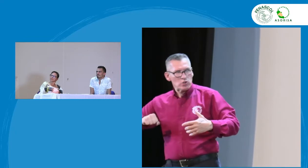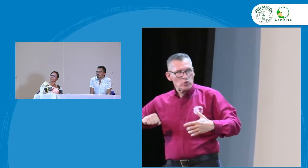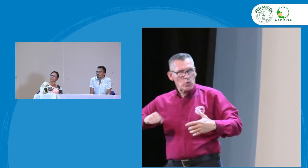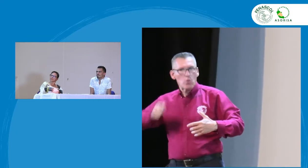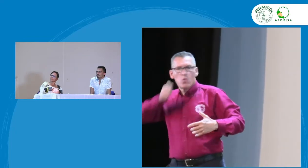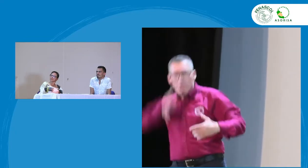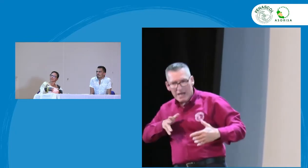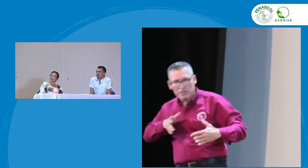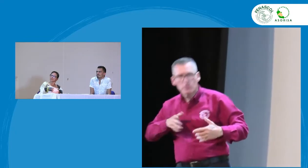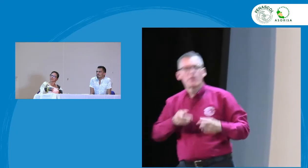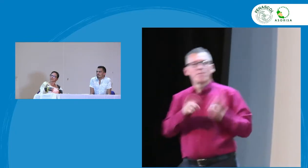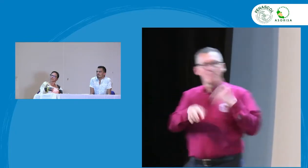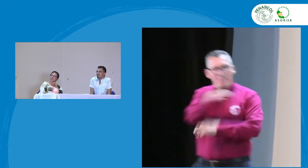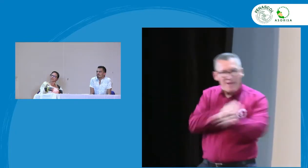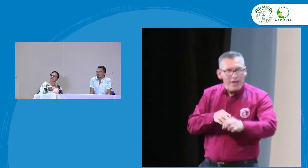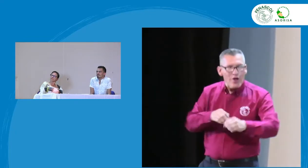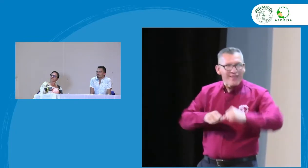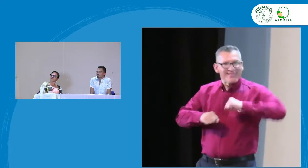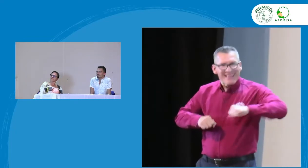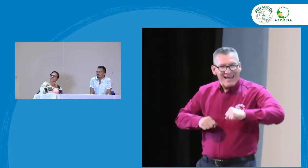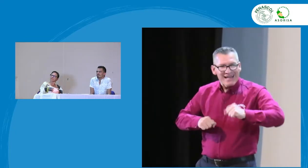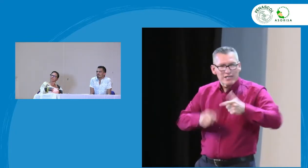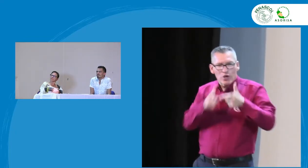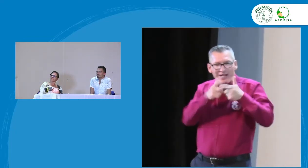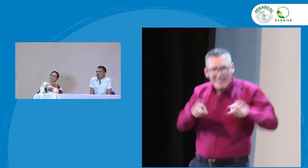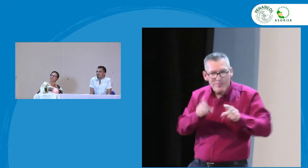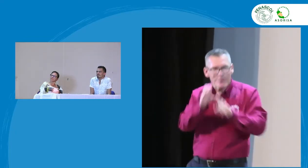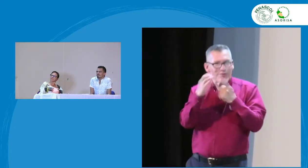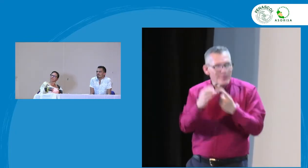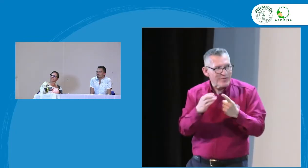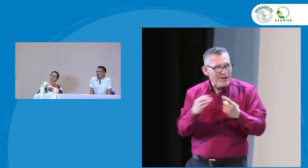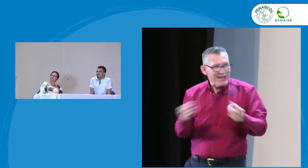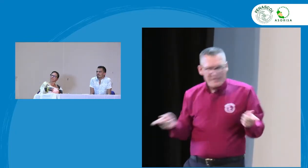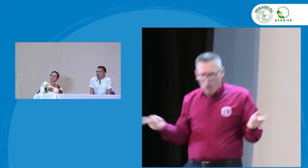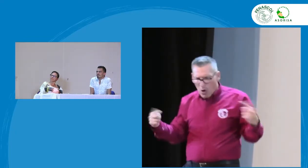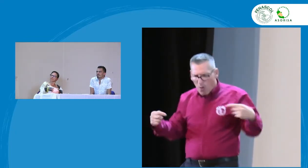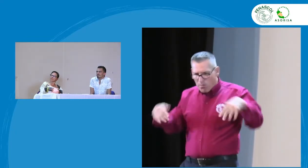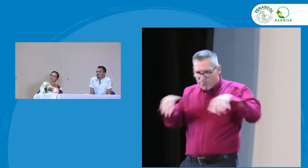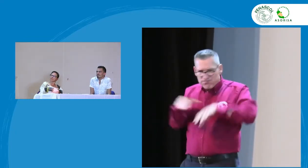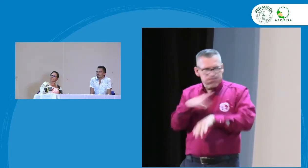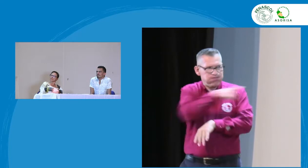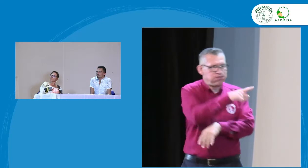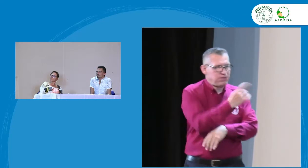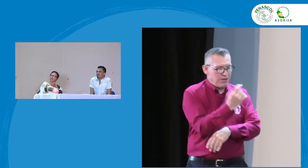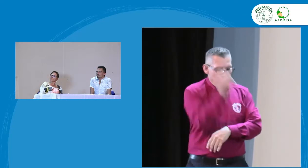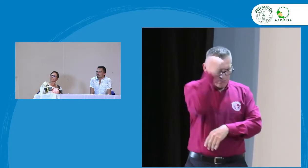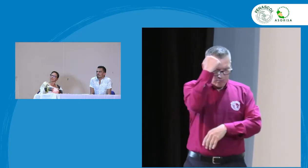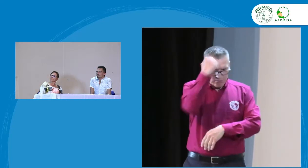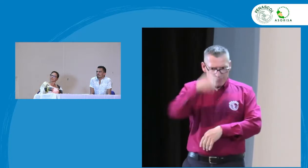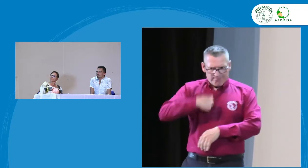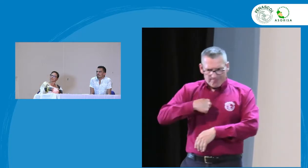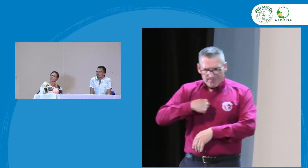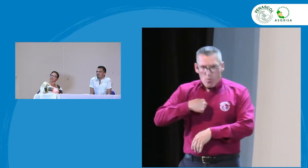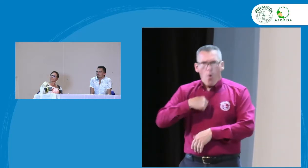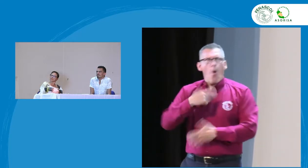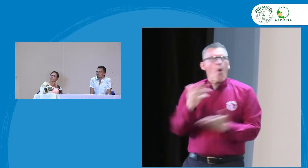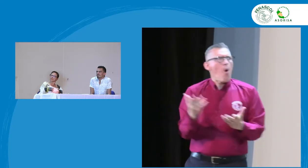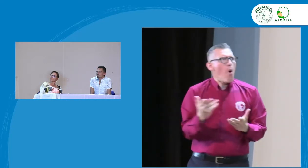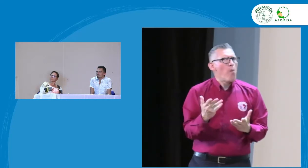de la lengua de señas y que se pueda respetar sus derechos humanos y sus derechos lingüísticos ¿no? tú